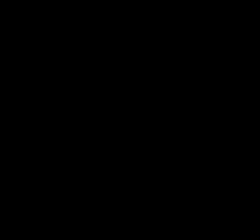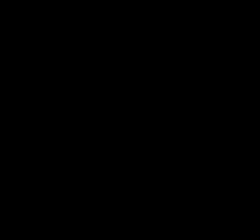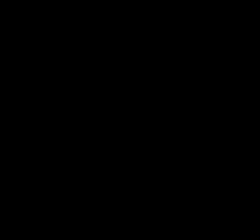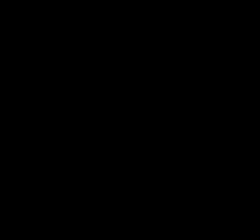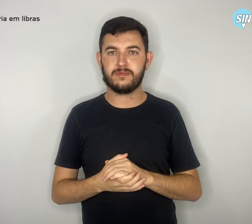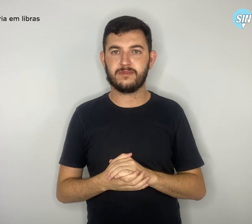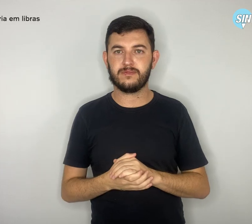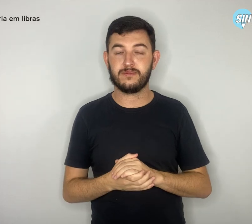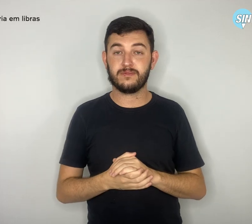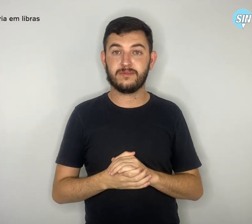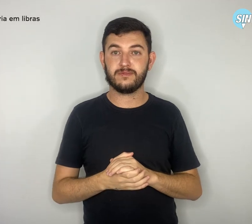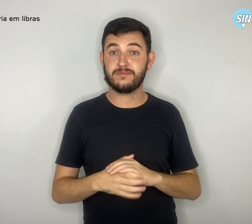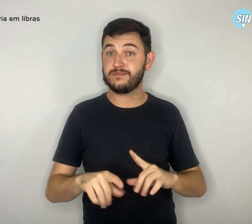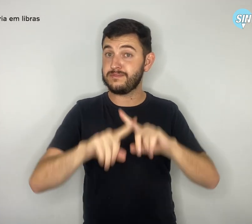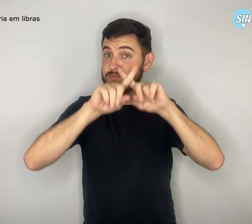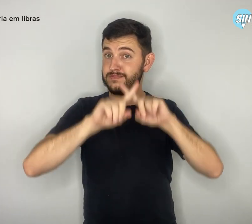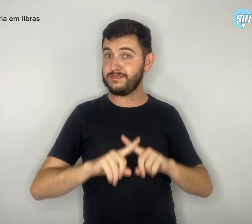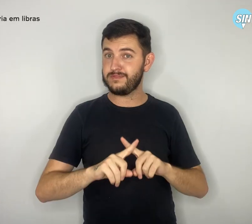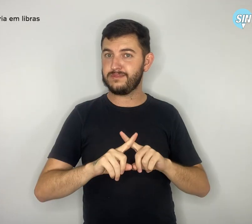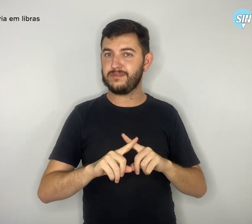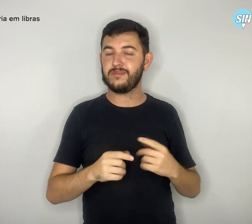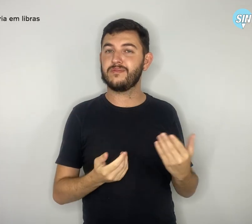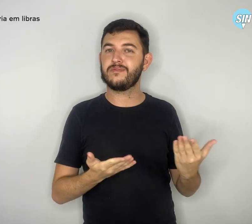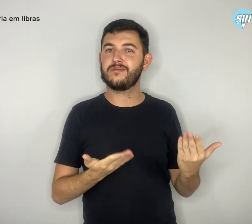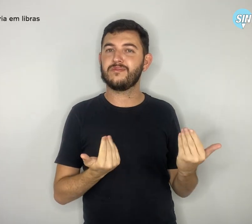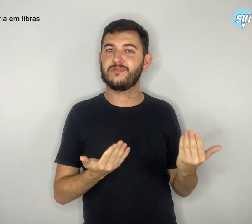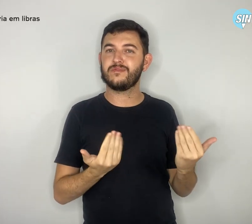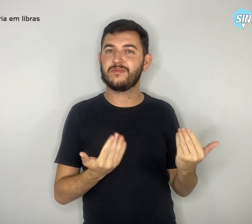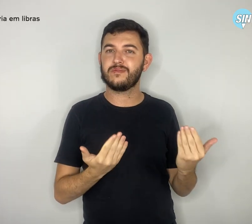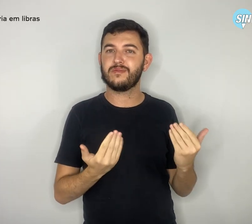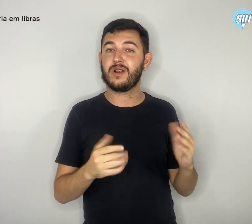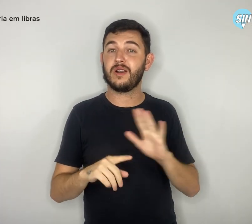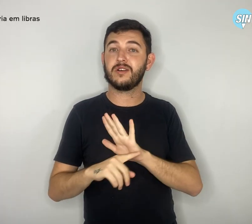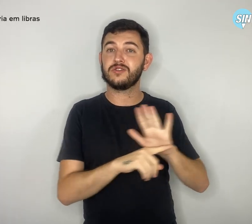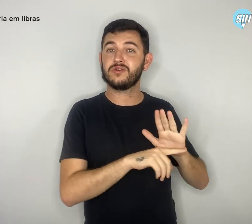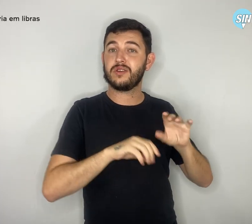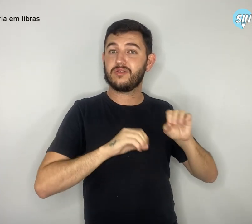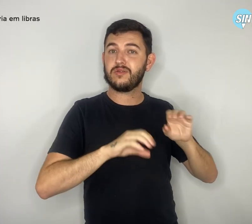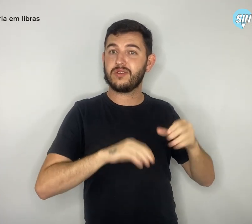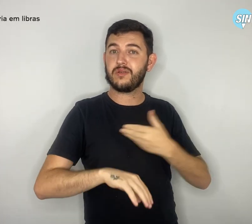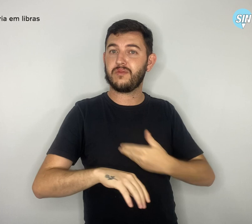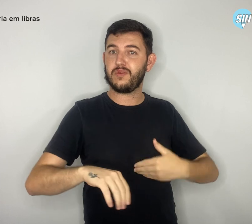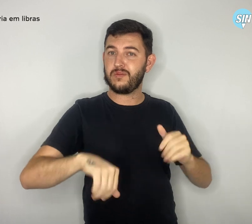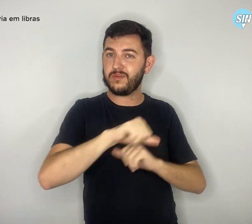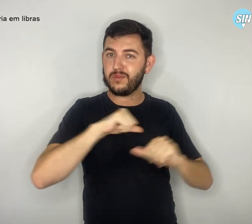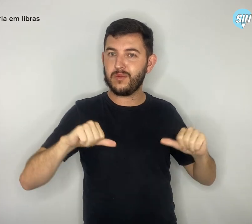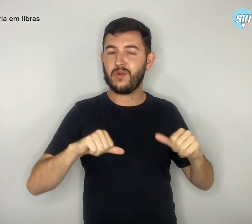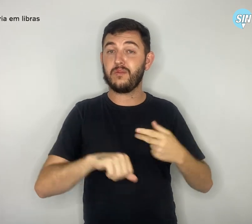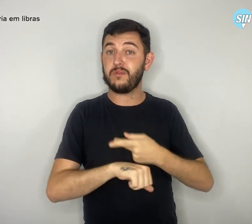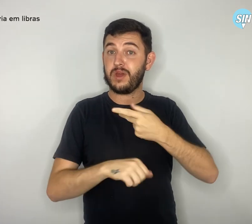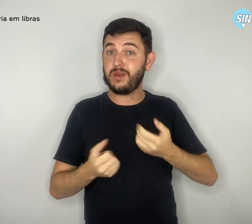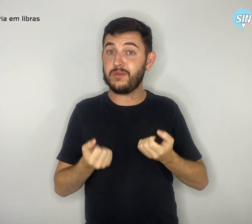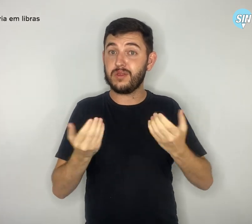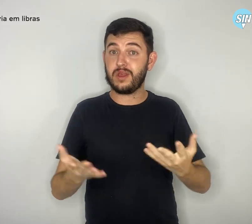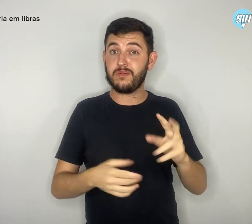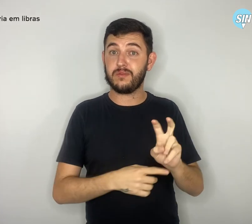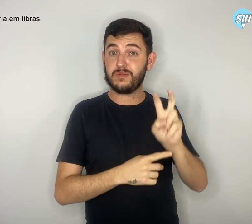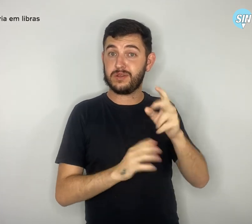Concurso Juventude que Muda a Educação Pública premia cinco projetos de todo o